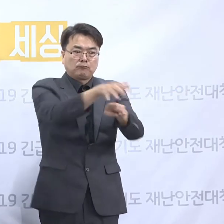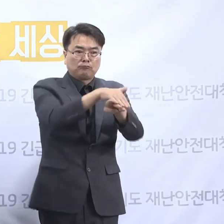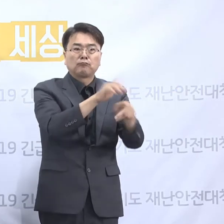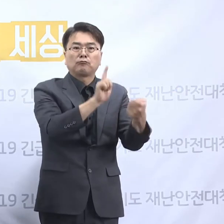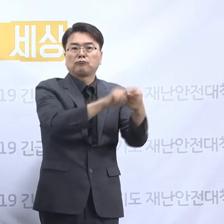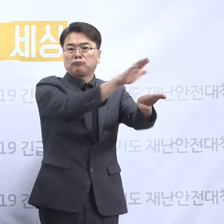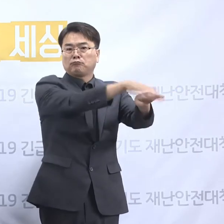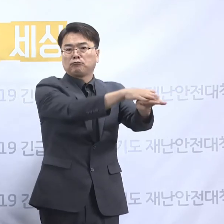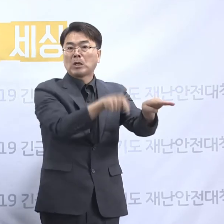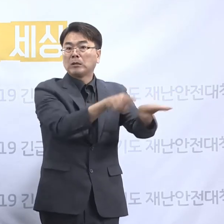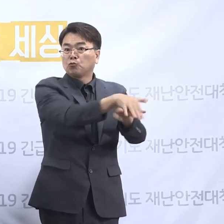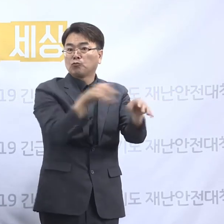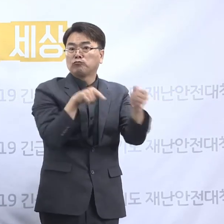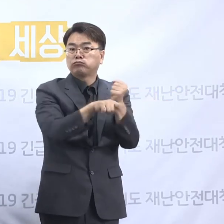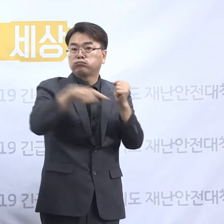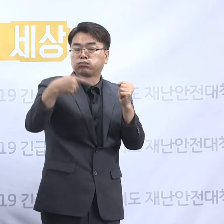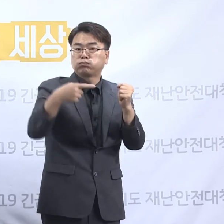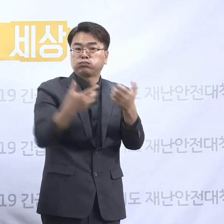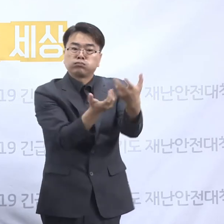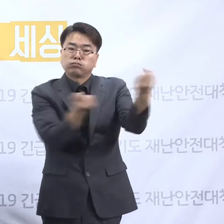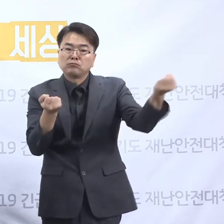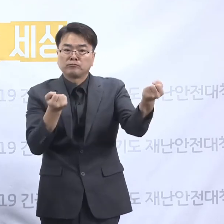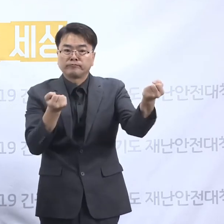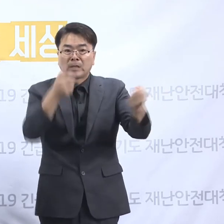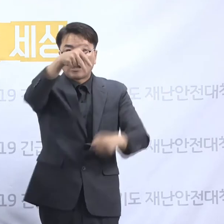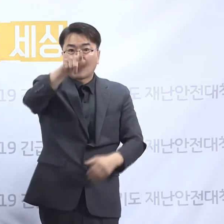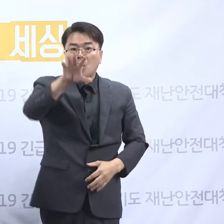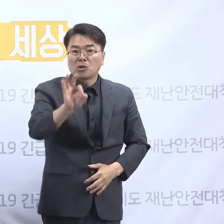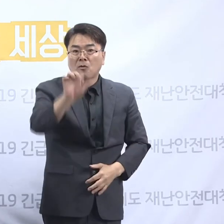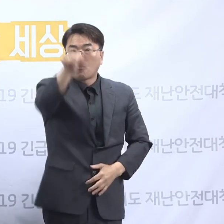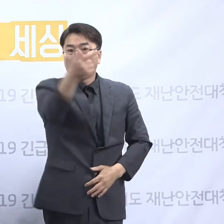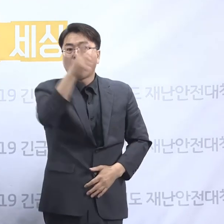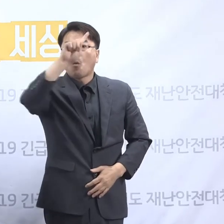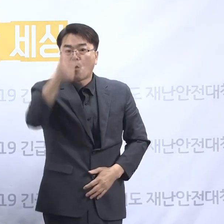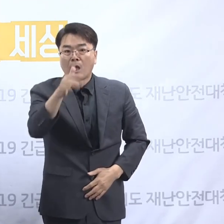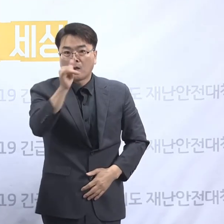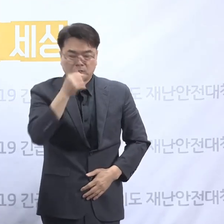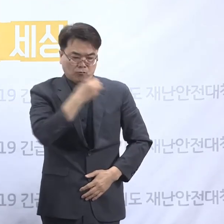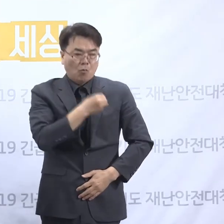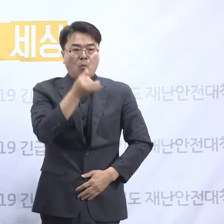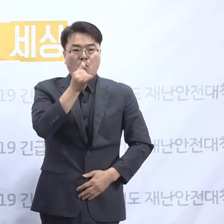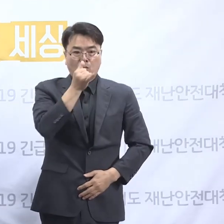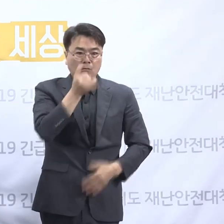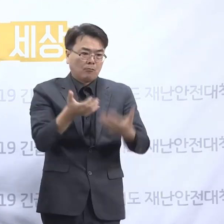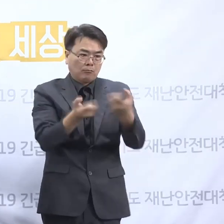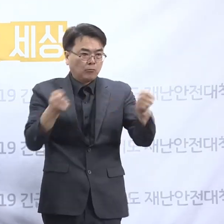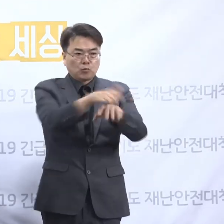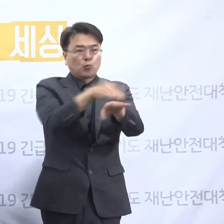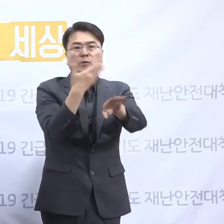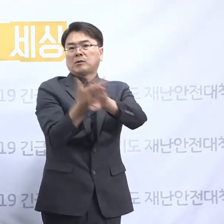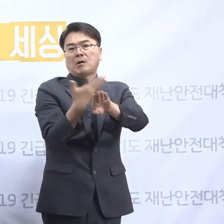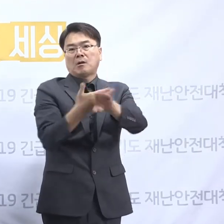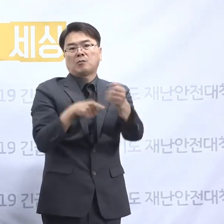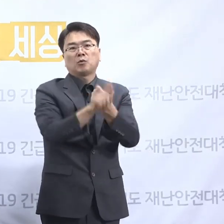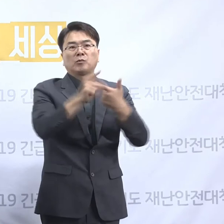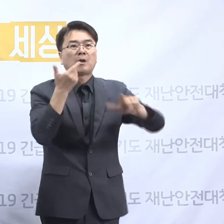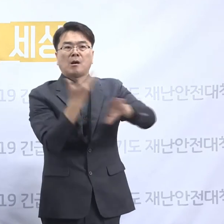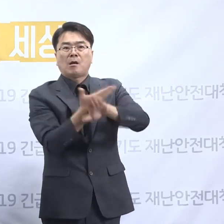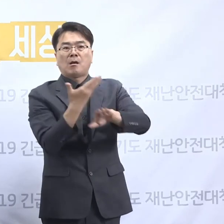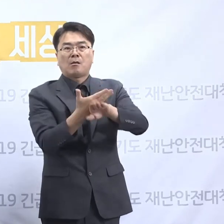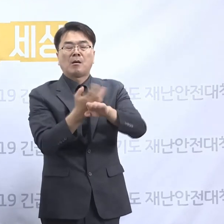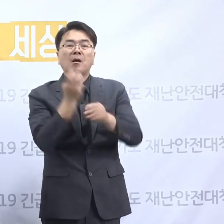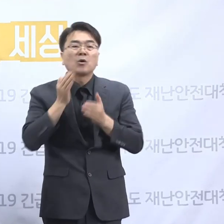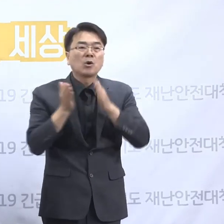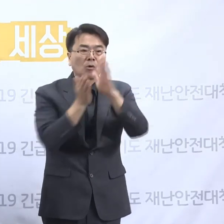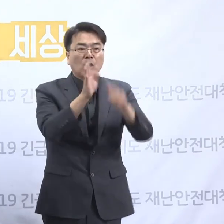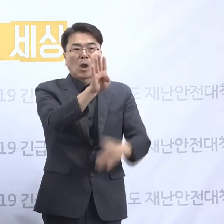있는데 이 조직은 별도의 정관과 회원이 있는 조직입니다. 그리고 경기도에 비영리 민간단체로